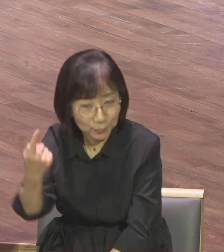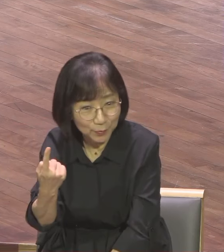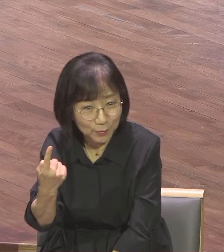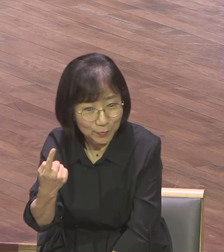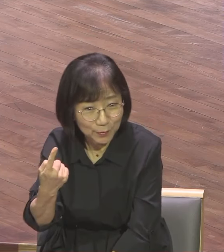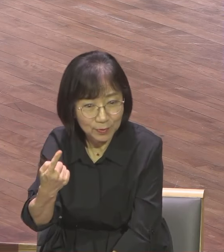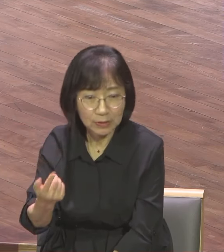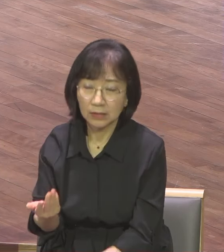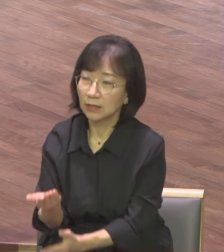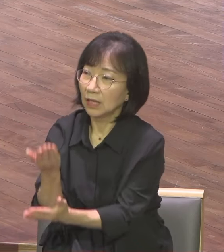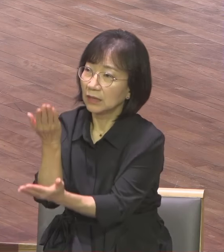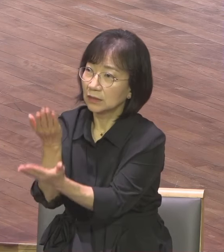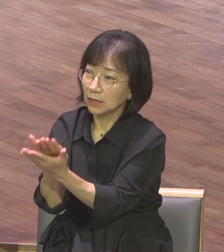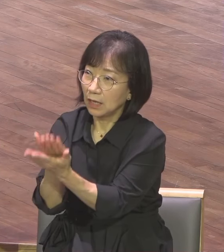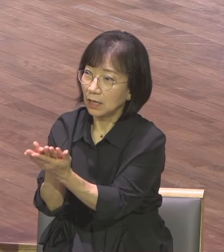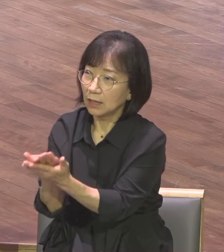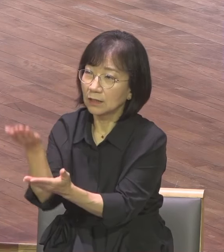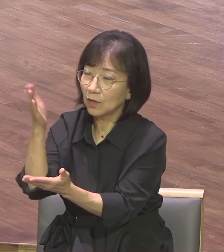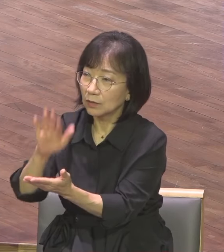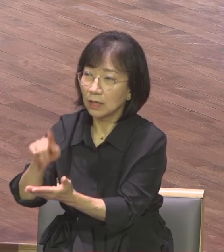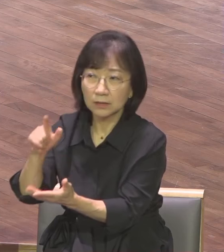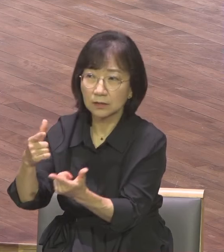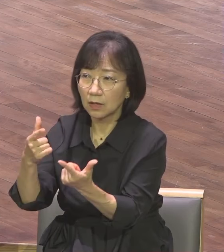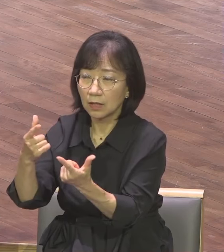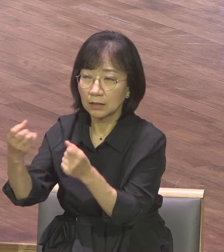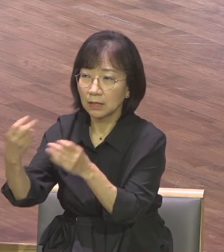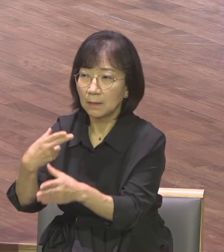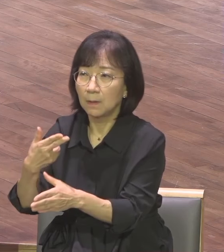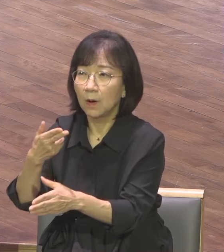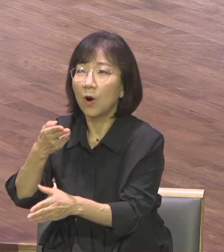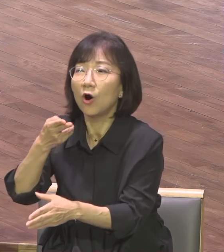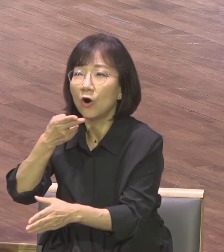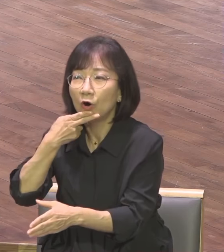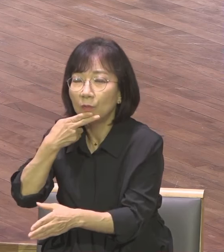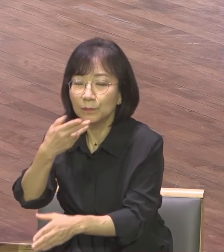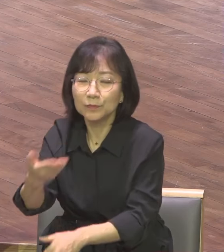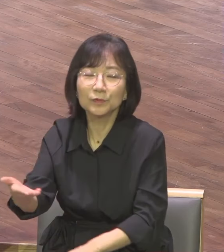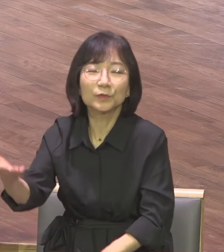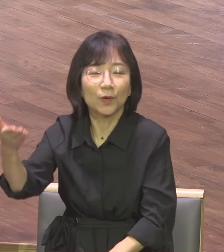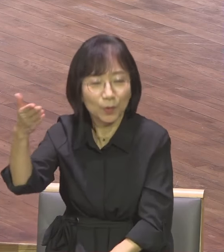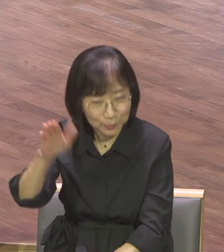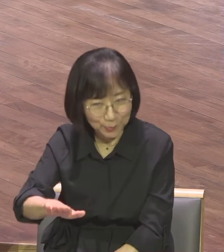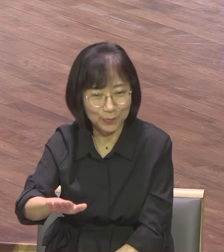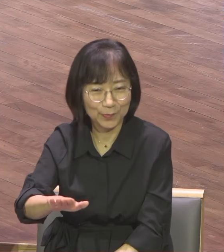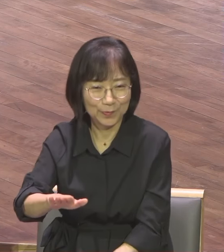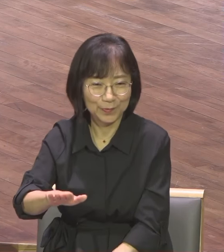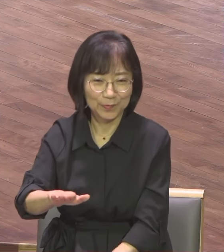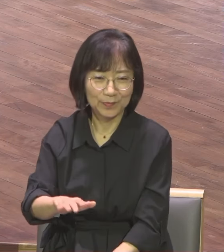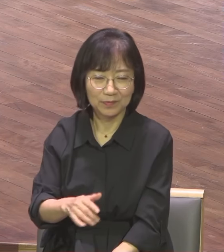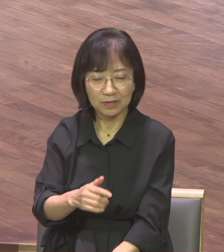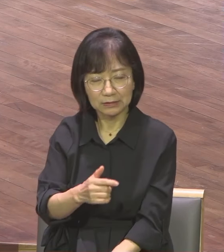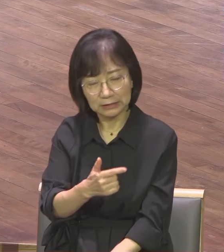관계가 아니라 사김의 관계예요 얼마나 많은 사람들이 복음 증거하면서 죽어 갔습니까